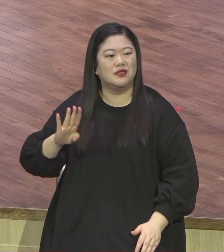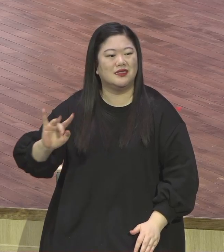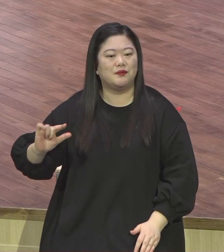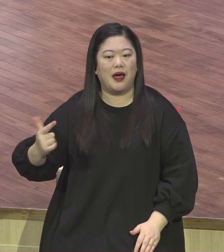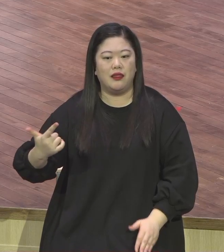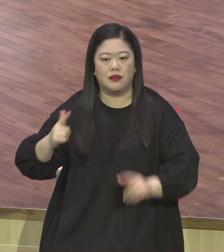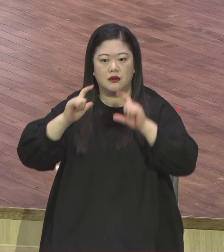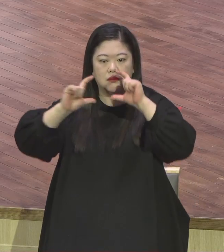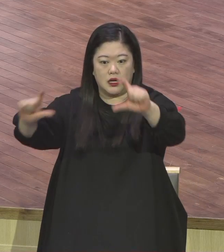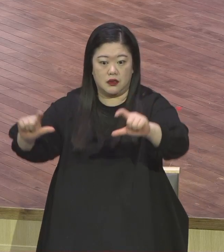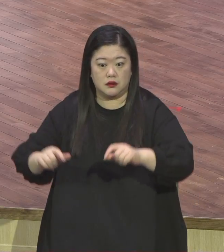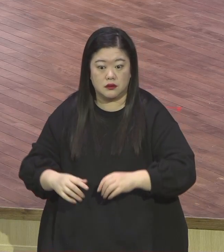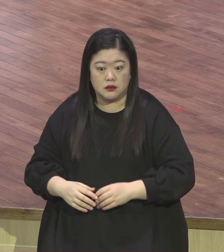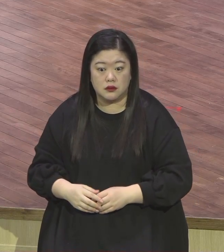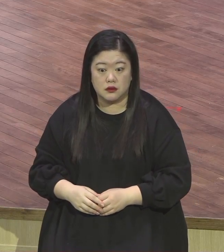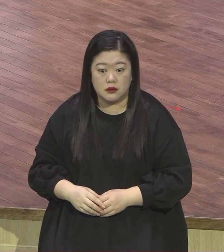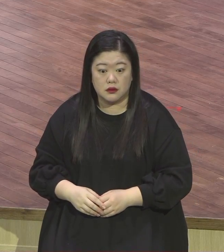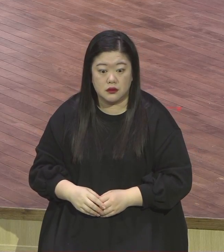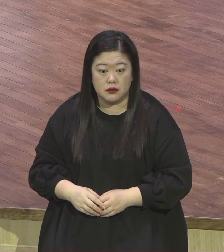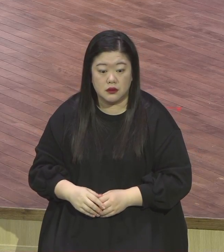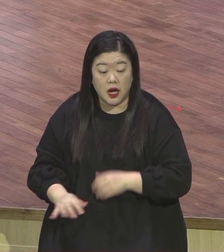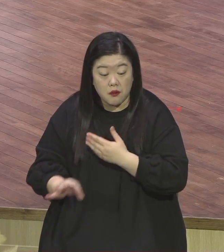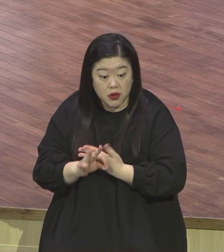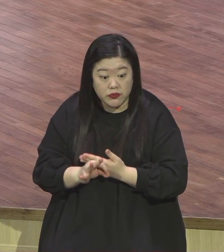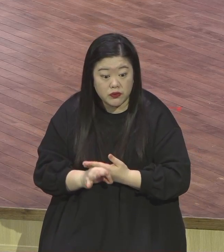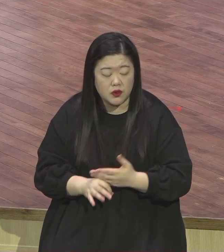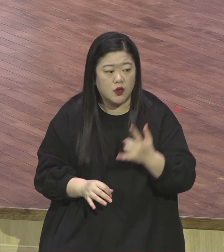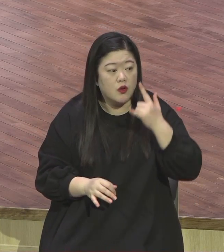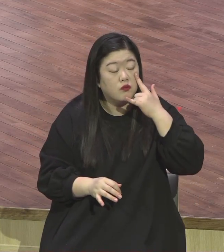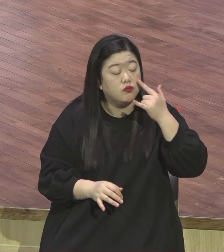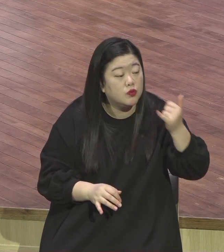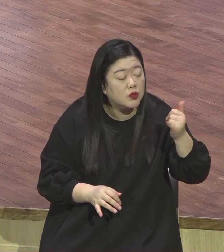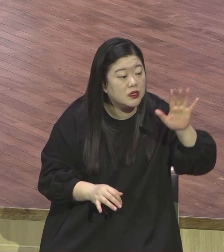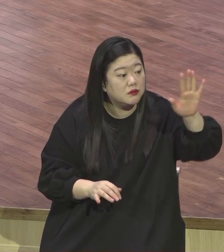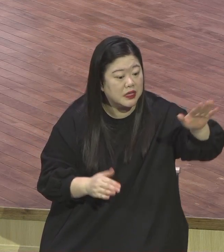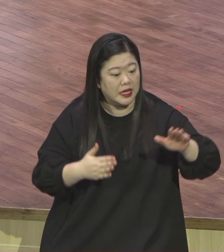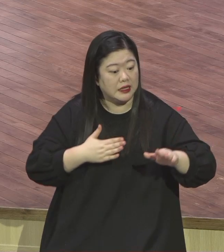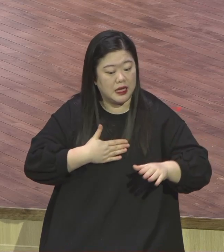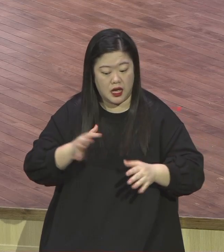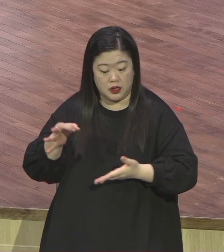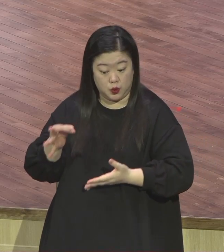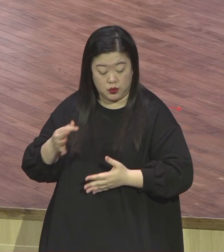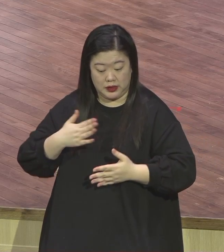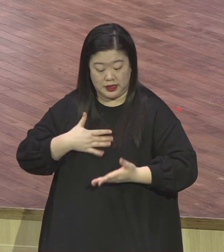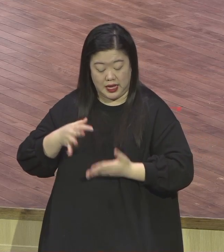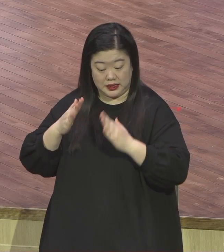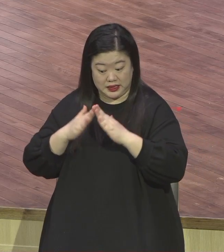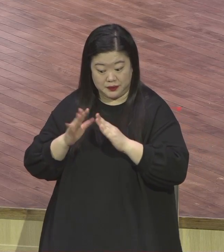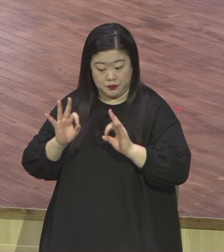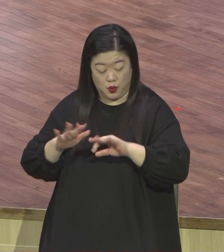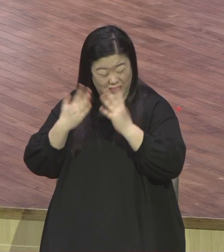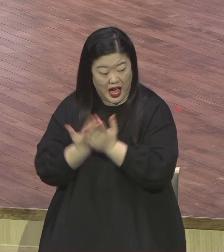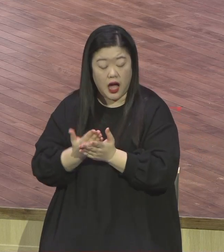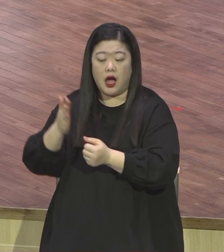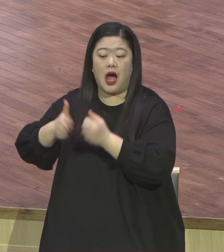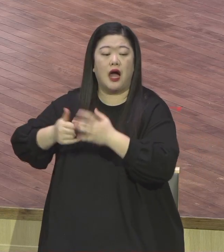댑니다 나는 재산 없다 다 내 재산 다 하나님께 다 들었다 나 없다 그러면서 하나님께 안 드리는 겁니다